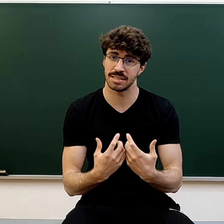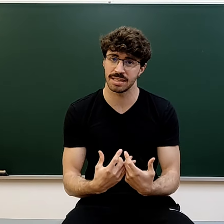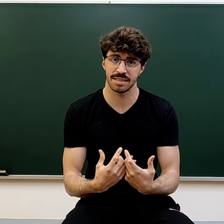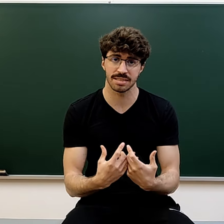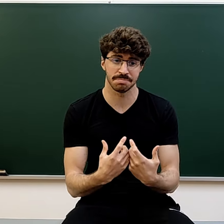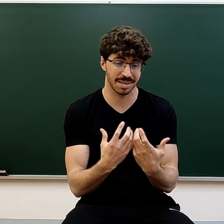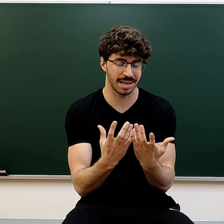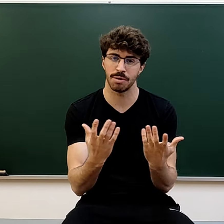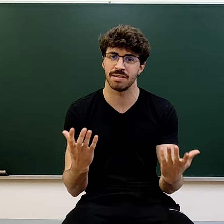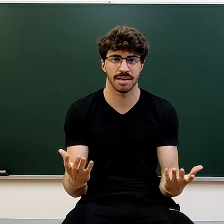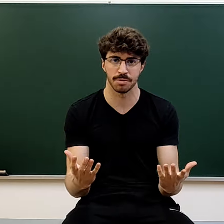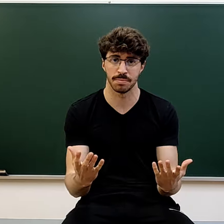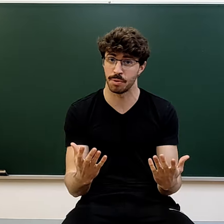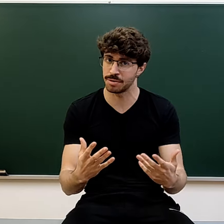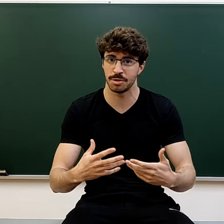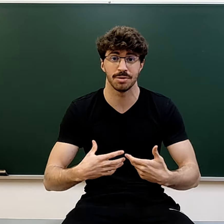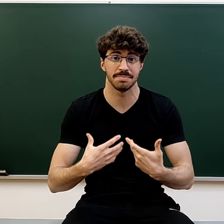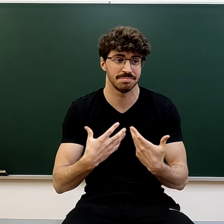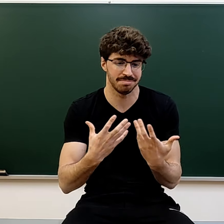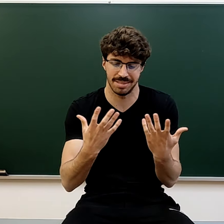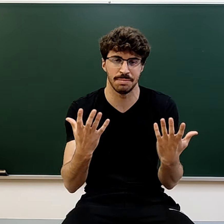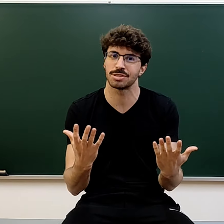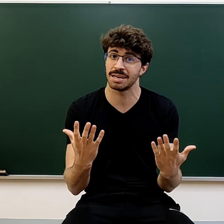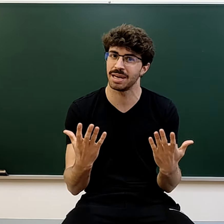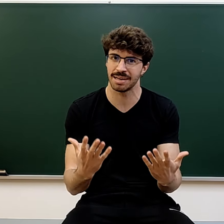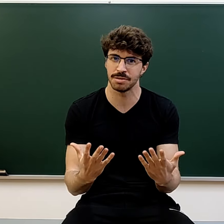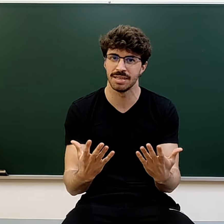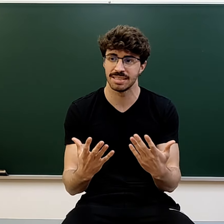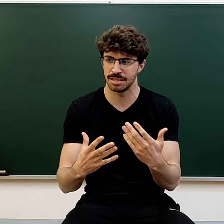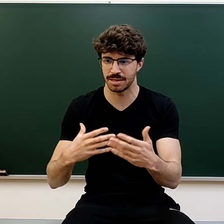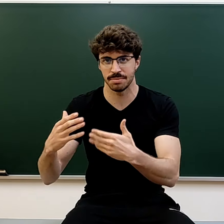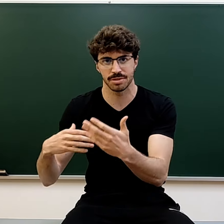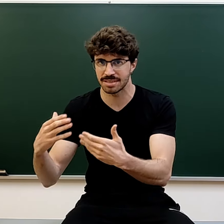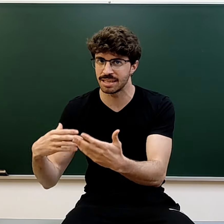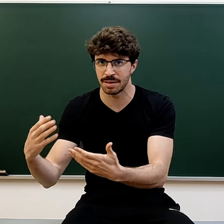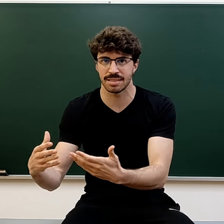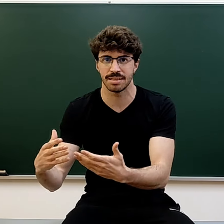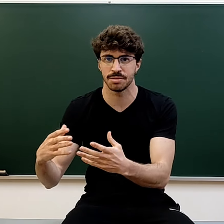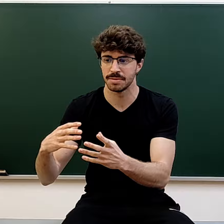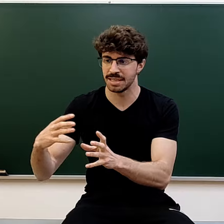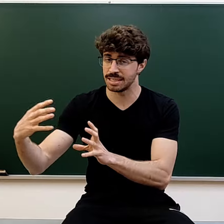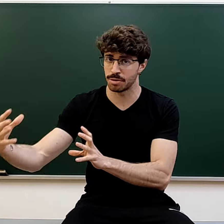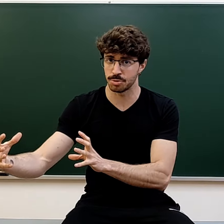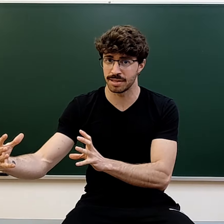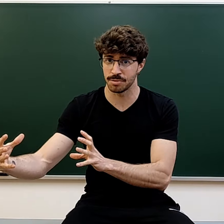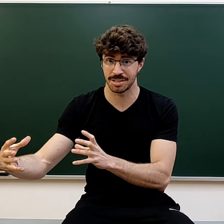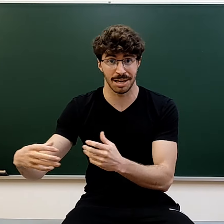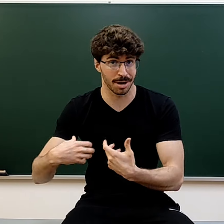sientes que algo ha fallado. Por lo tanto, tenemos que cambiar algo si no queremos seguir persiguiendo esos resultados. Y lo que